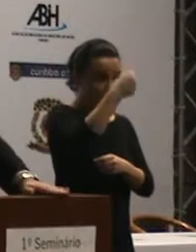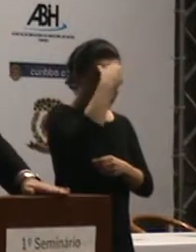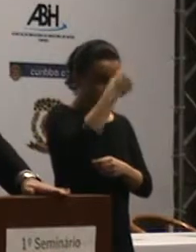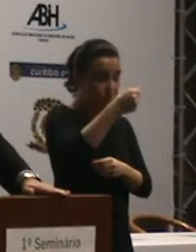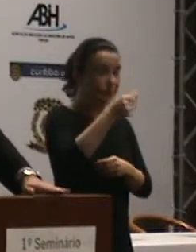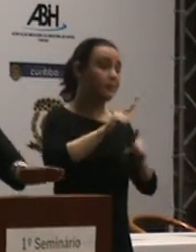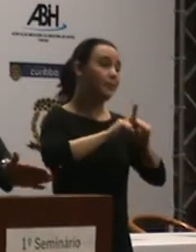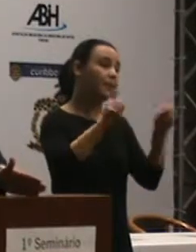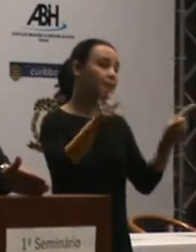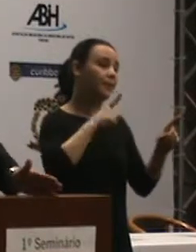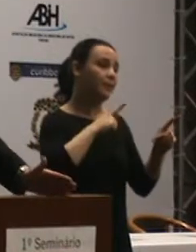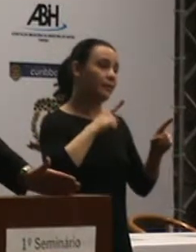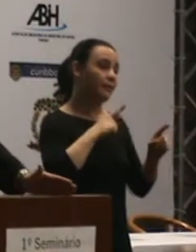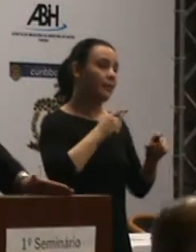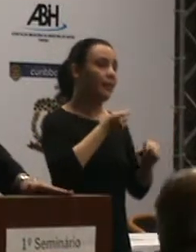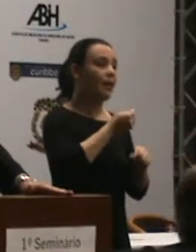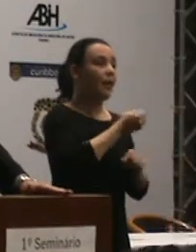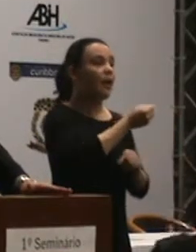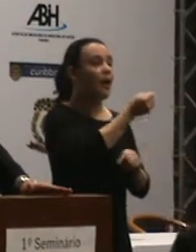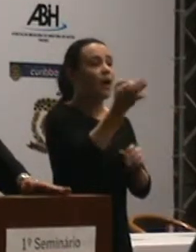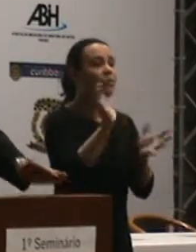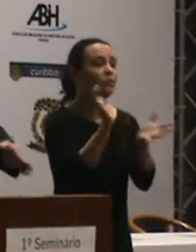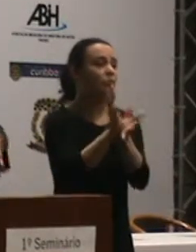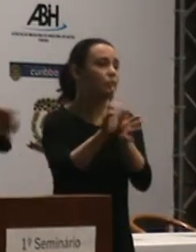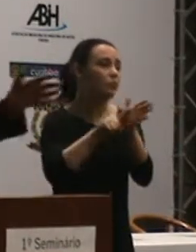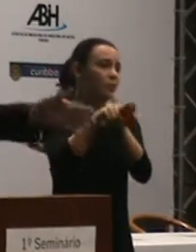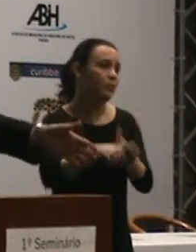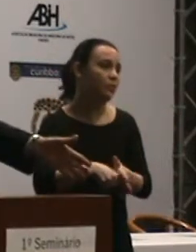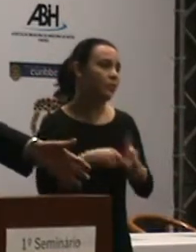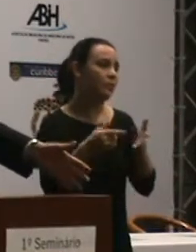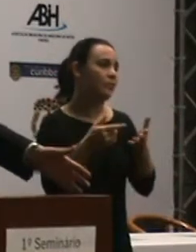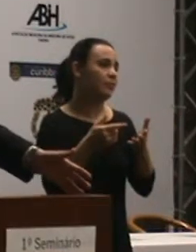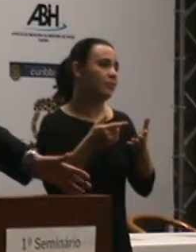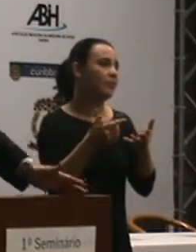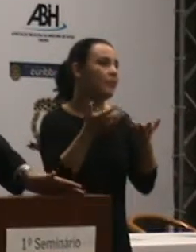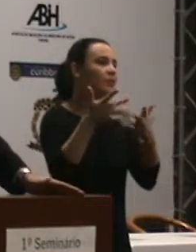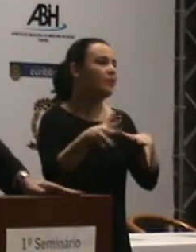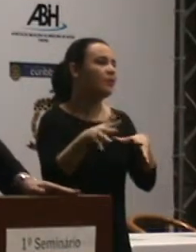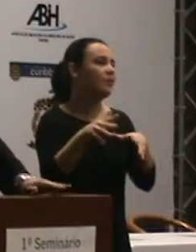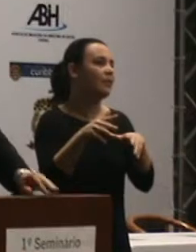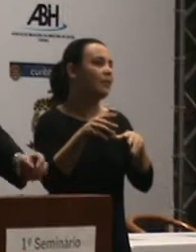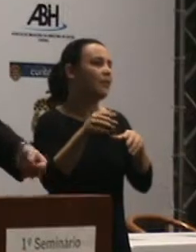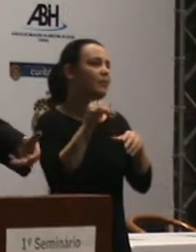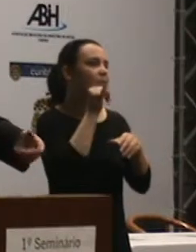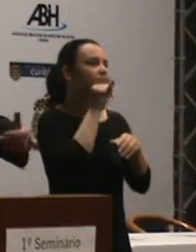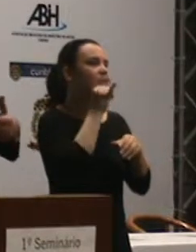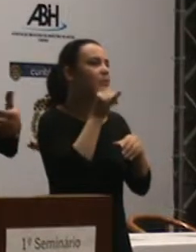naquela situação, né? Nem todos os pesquisadores querem migrar para essa área de TA,